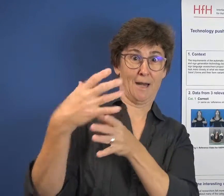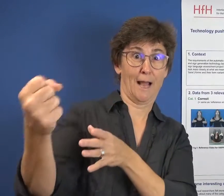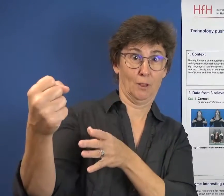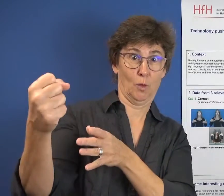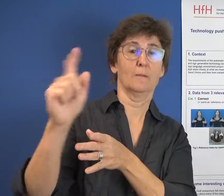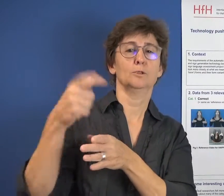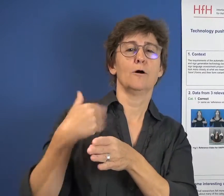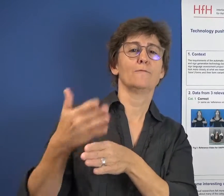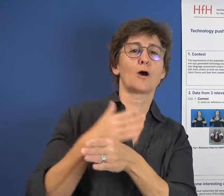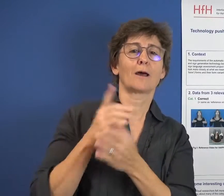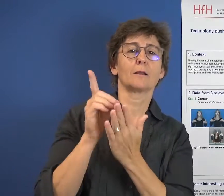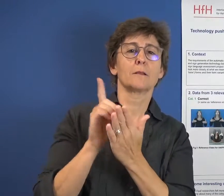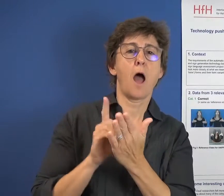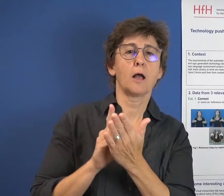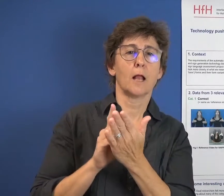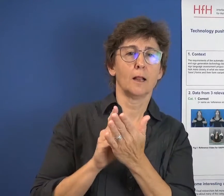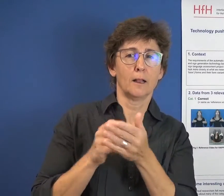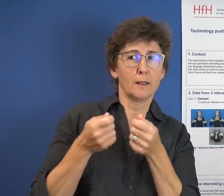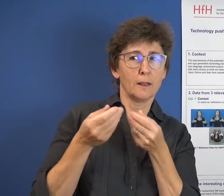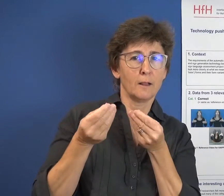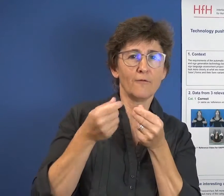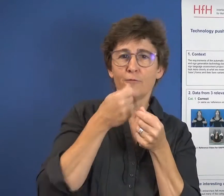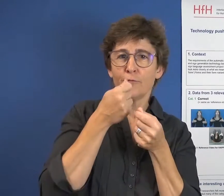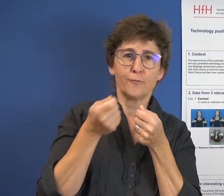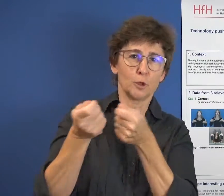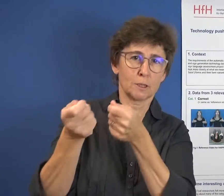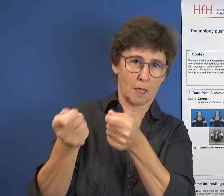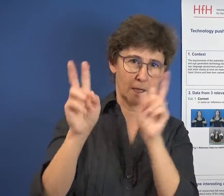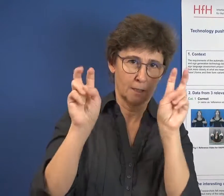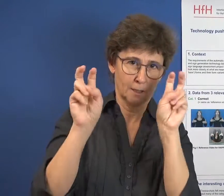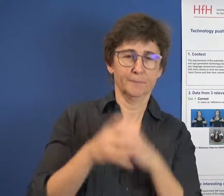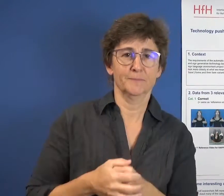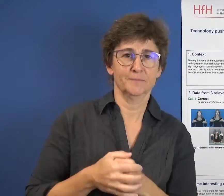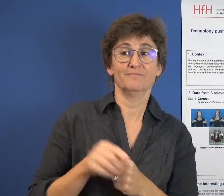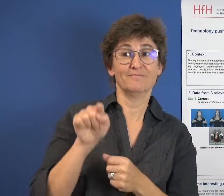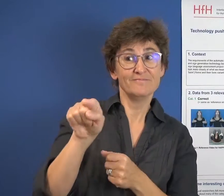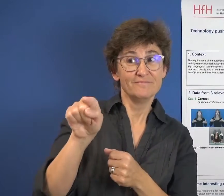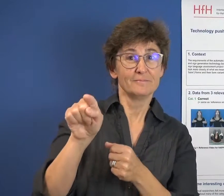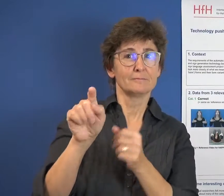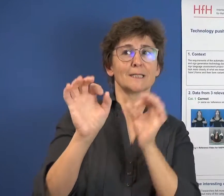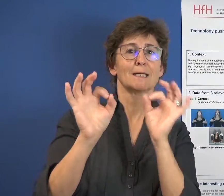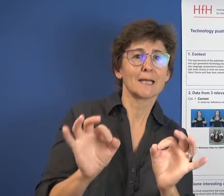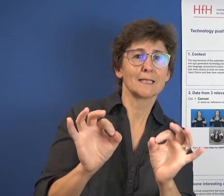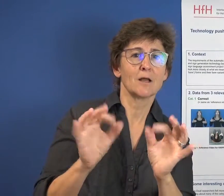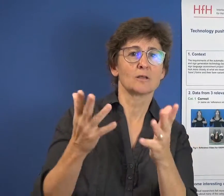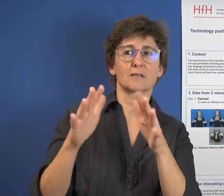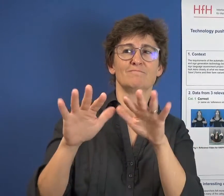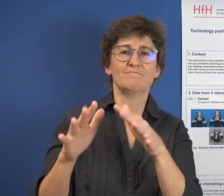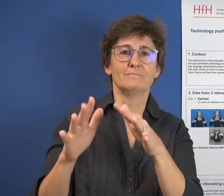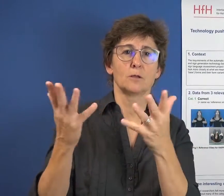Gebärdensprachanerkennung, welches ja vorher mit Daten gefüttert werden muss. Bei diesen Daten geht es jeweils um die Beurteilung,